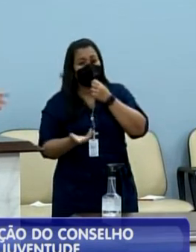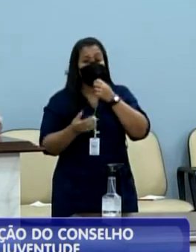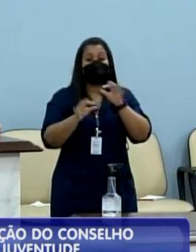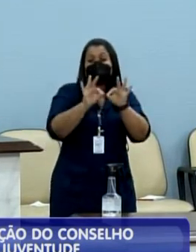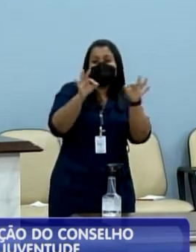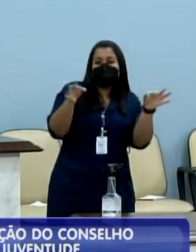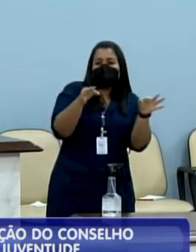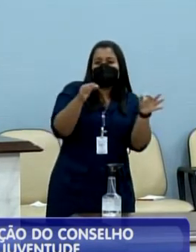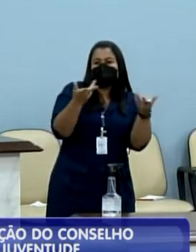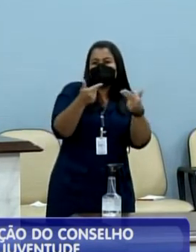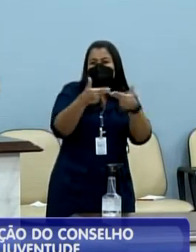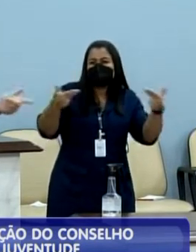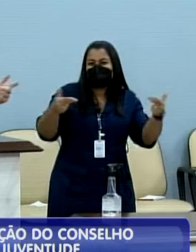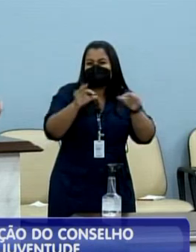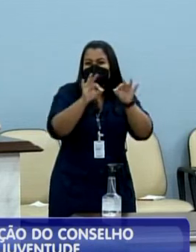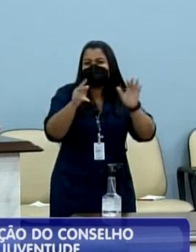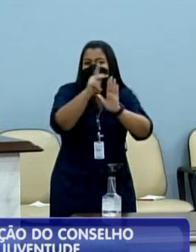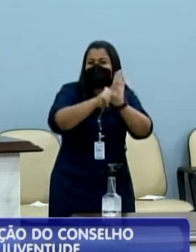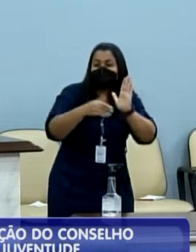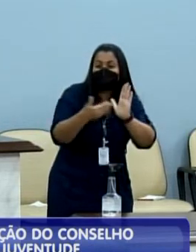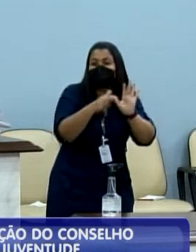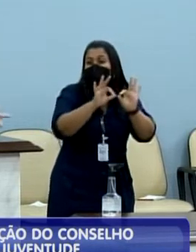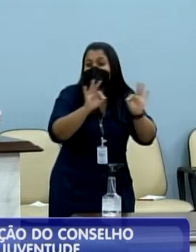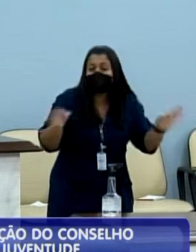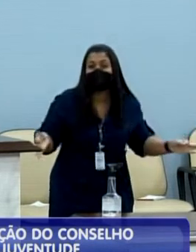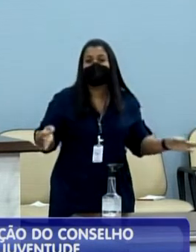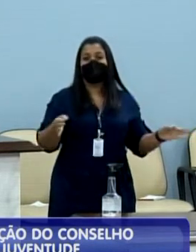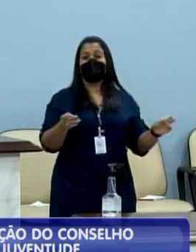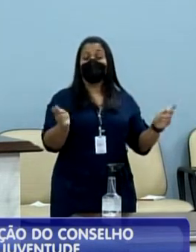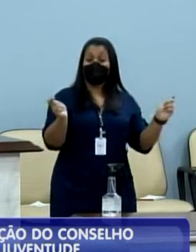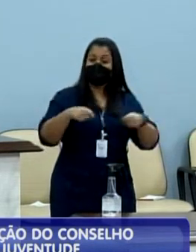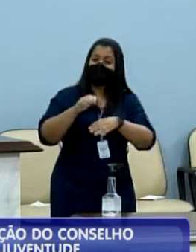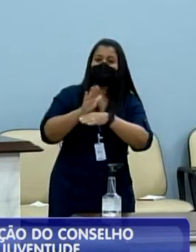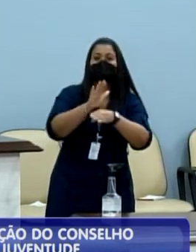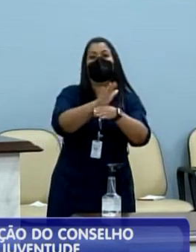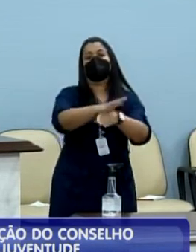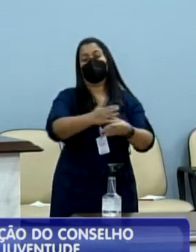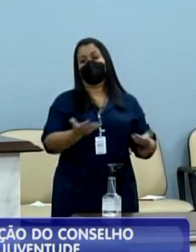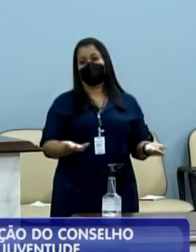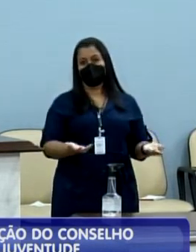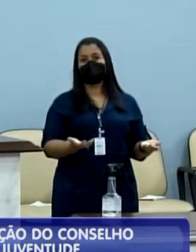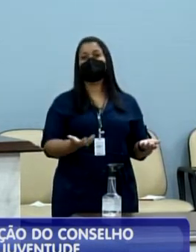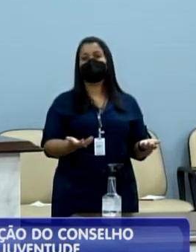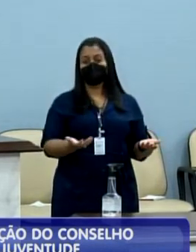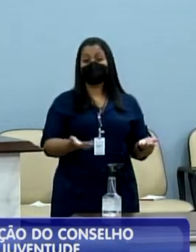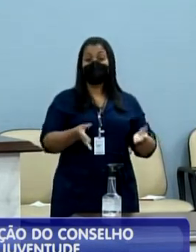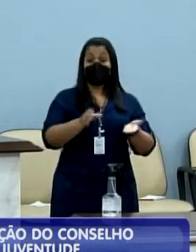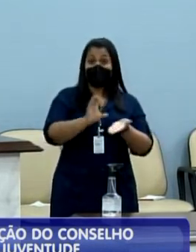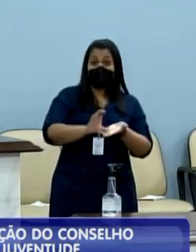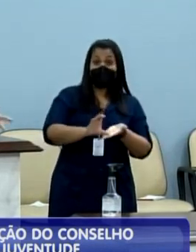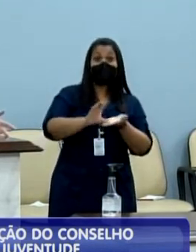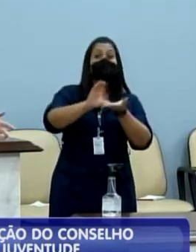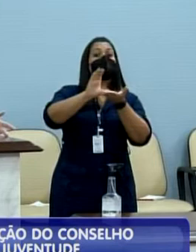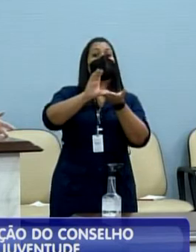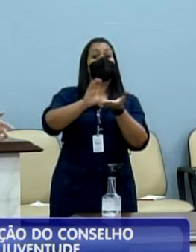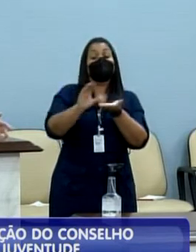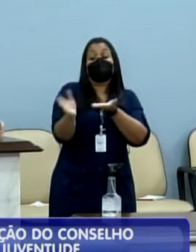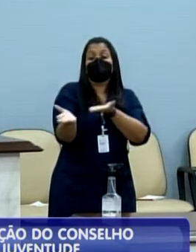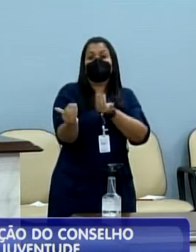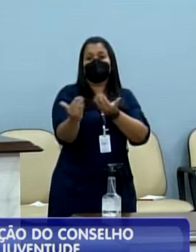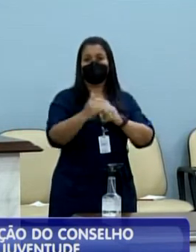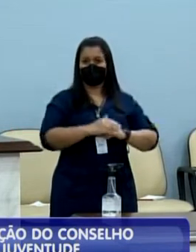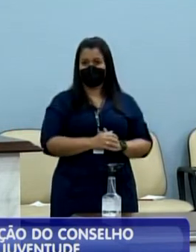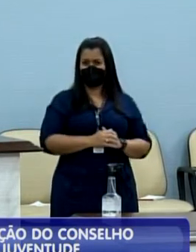gesto, um simples projeto pode resolver muito. Então, eu acredito que o Conselho Municipal da Juventude,